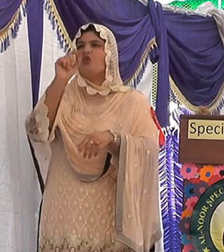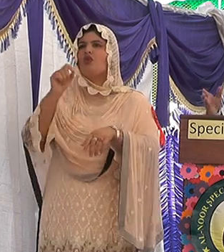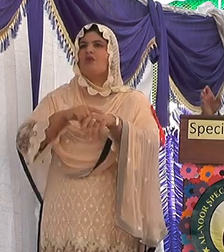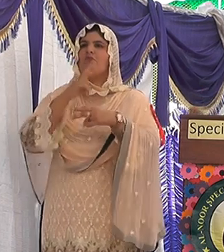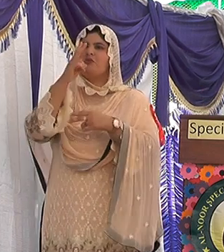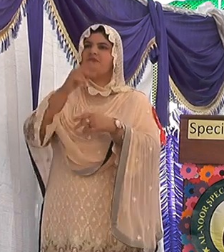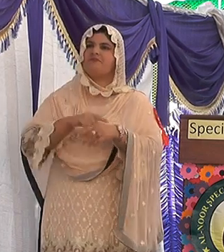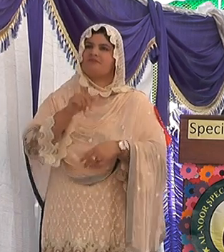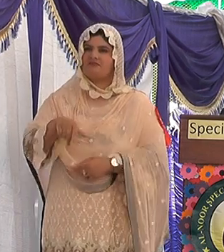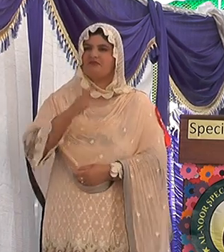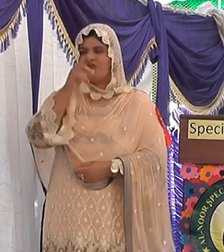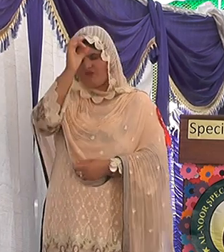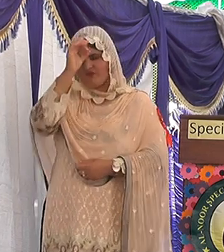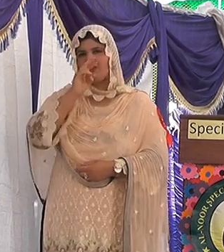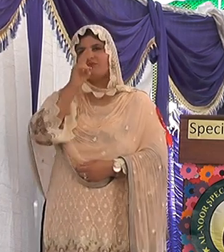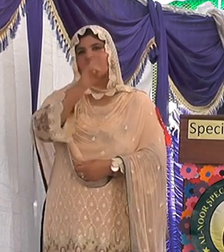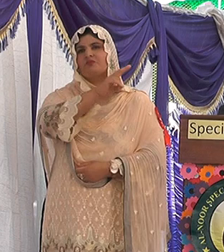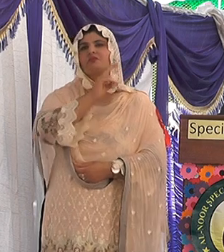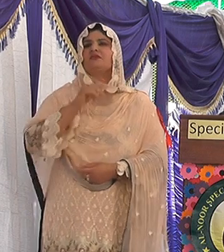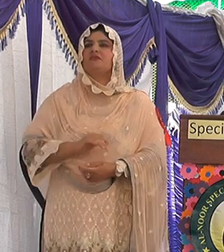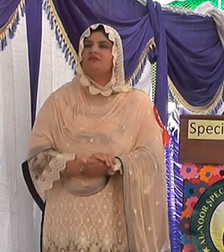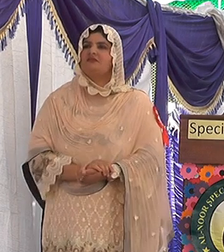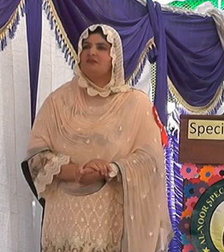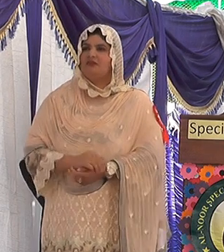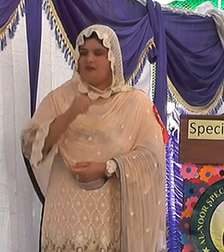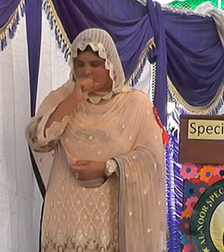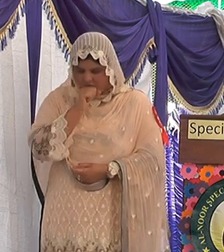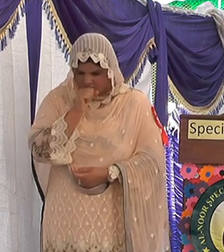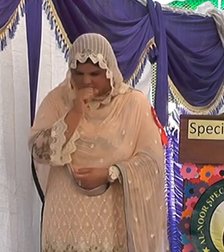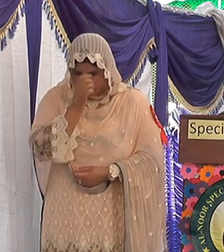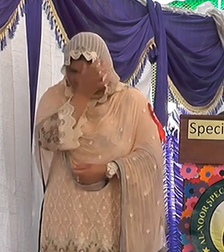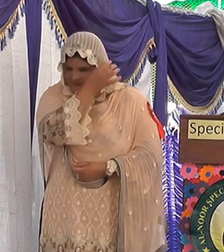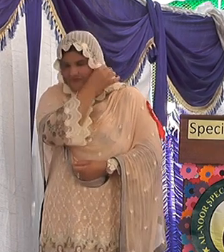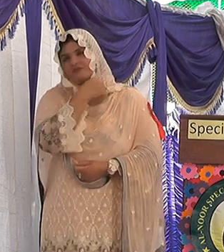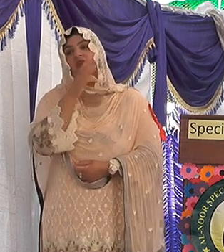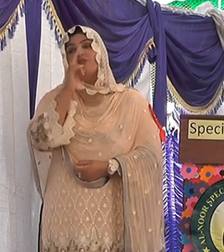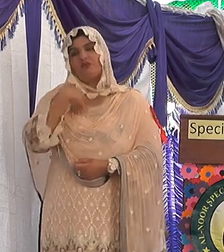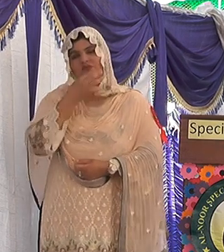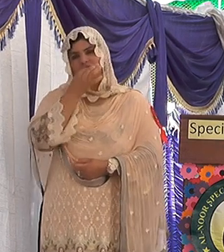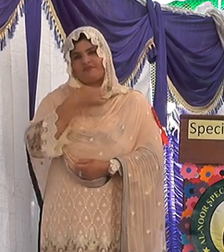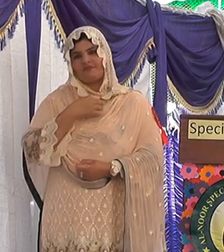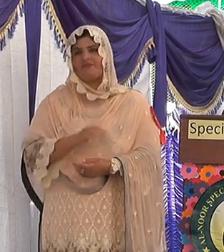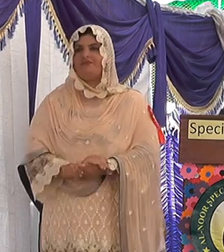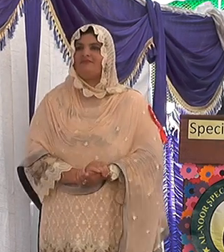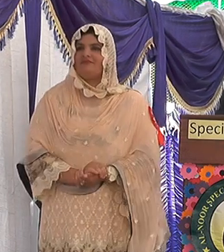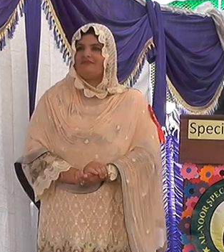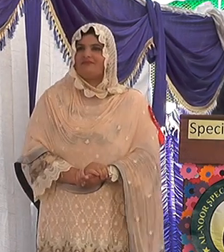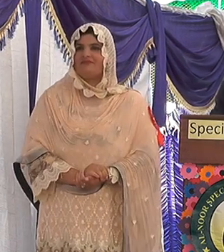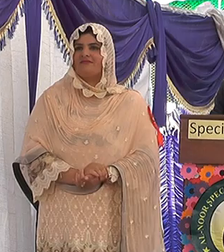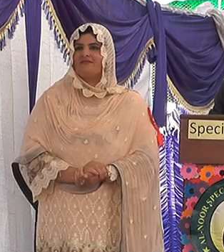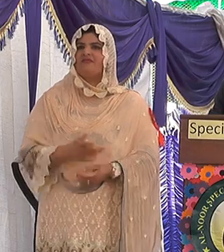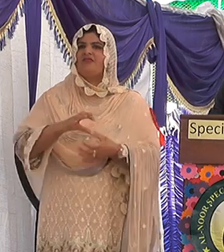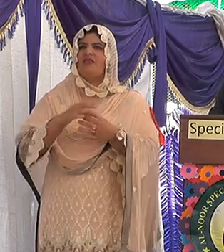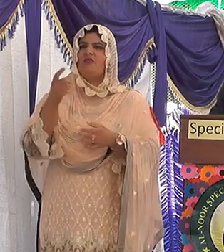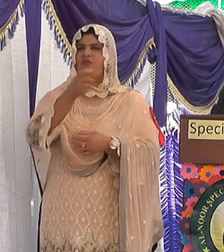میں آدمی کے انتہائی عالی افسران کے نام بھی دینا چاہتا ہوں اگر آپ کی اجازت ہے تو آپ سب اسکری علوم اور